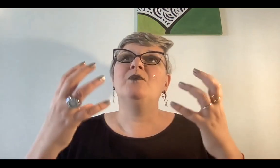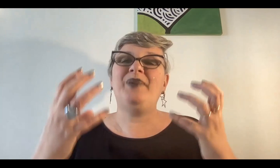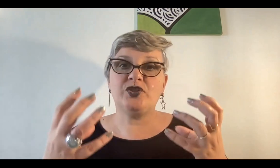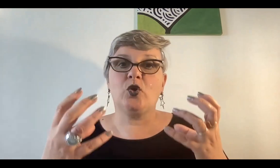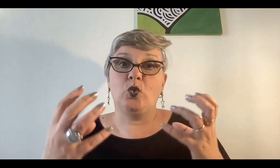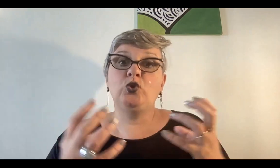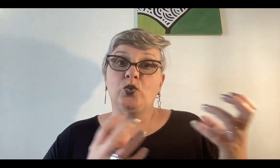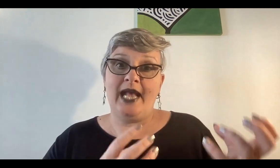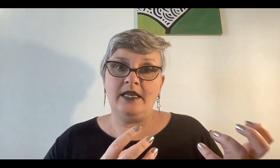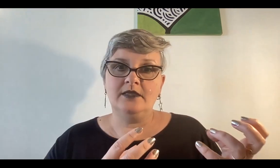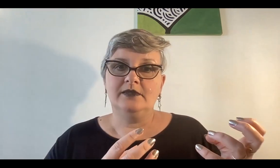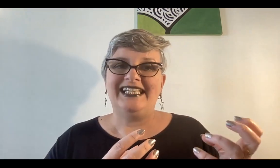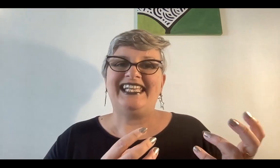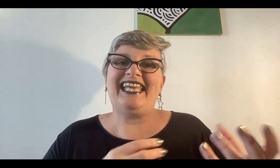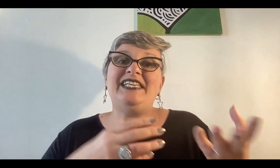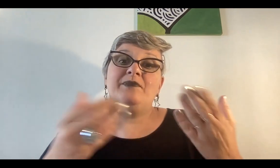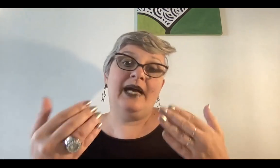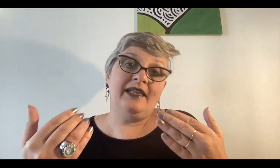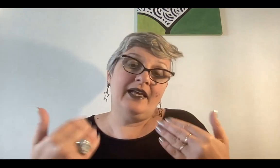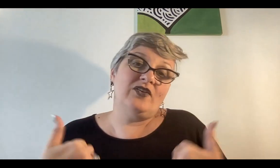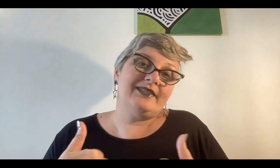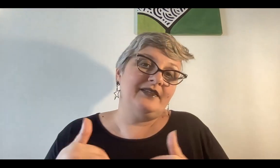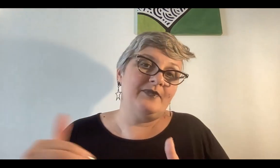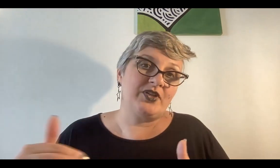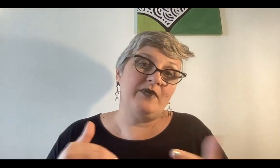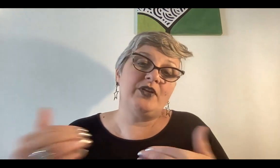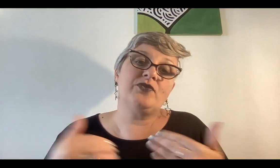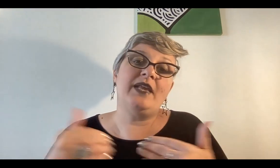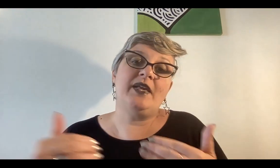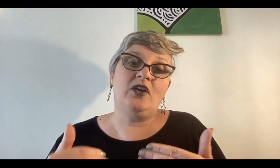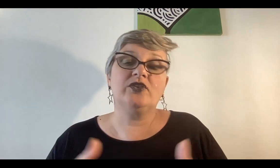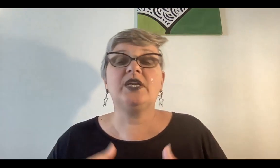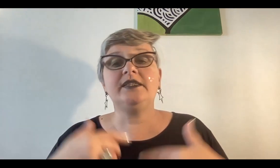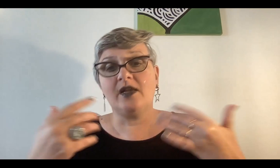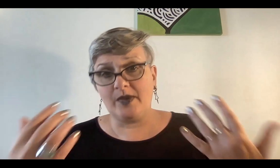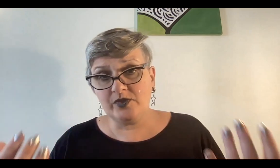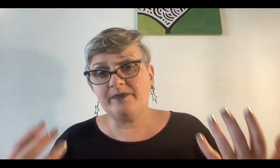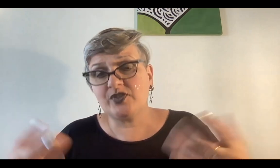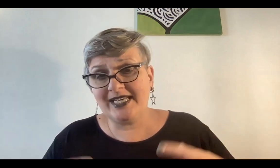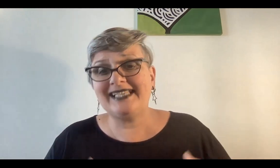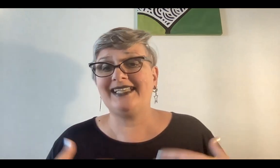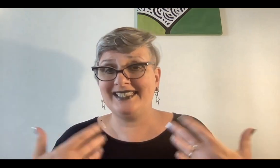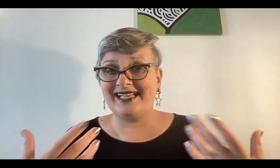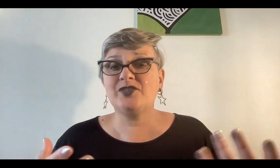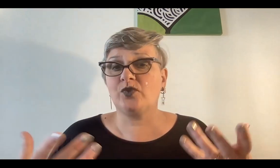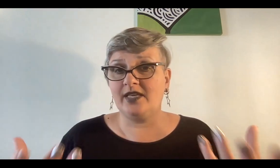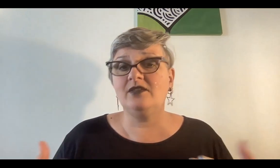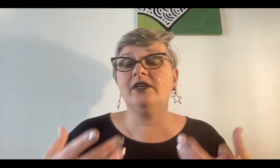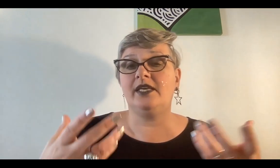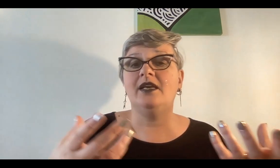un peso cultural que invade a lo que sentimos en el hemisferio sur y vienen los contratos aunque hay muchas personas que están ya resurgiendo y